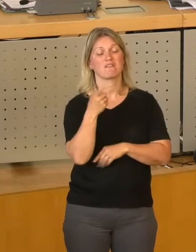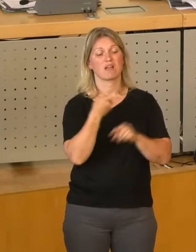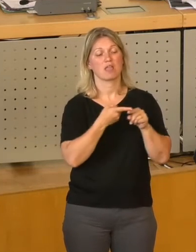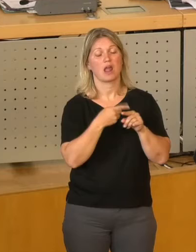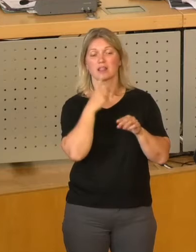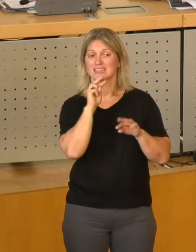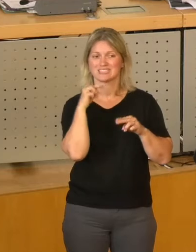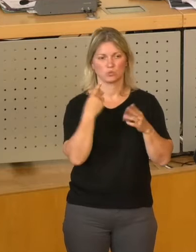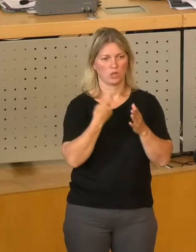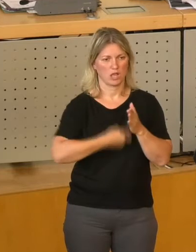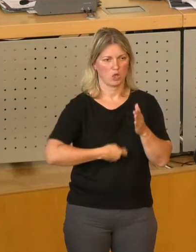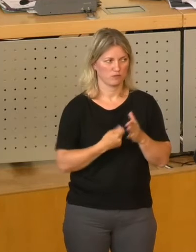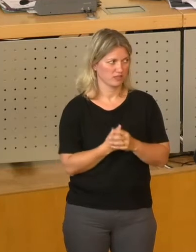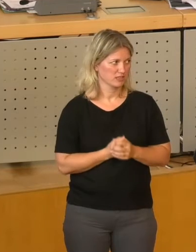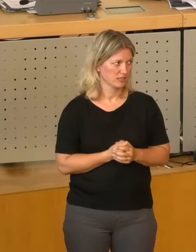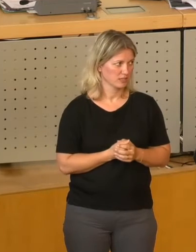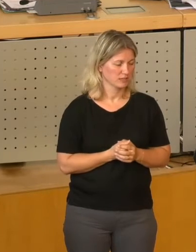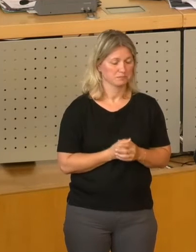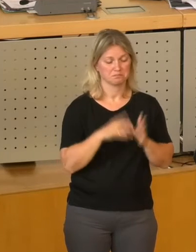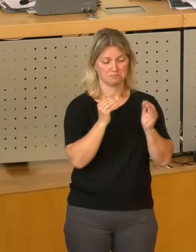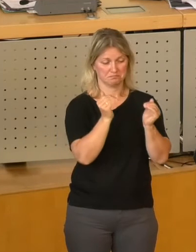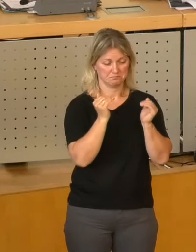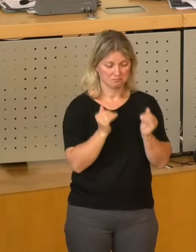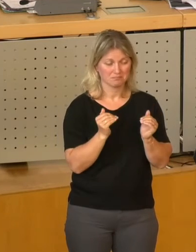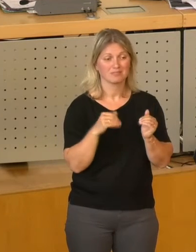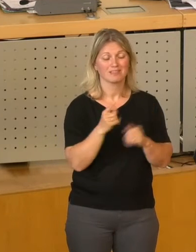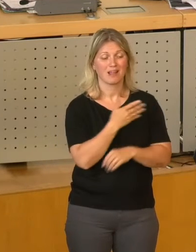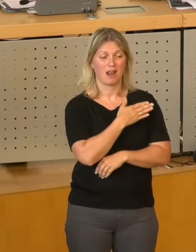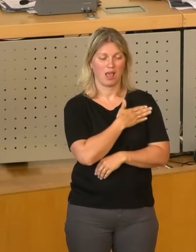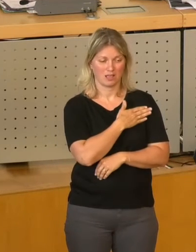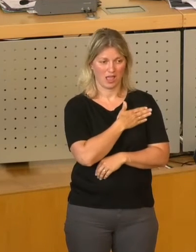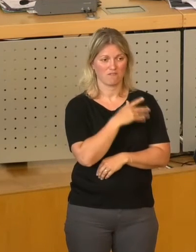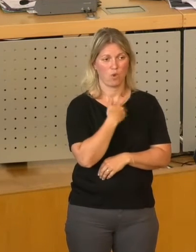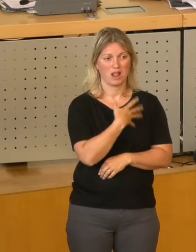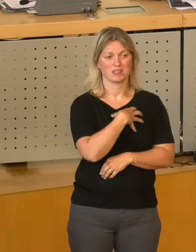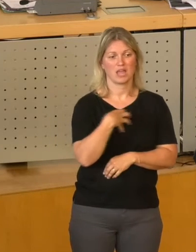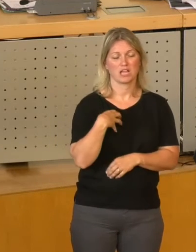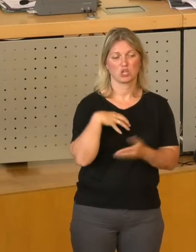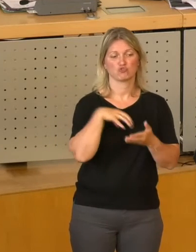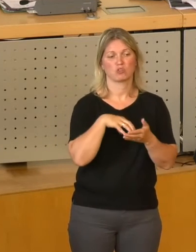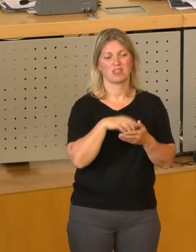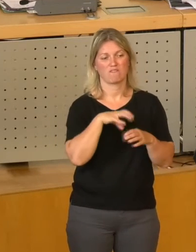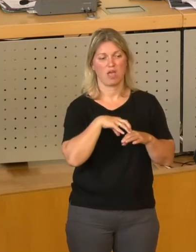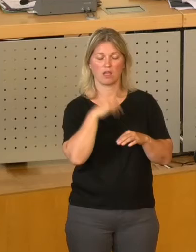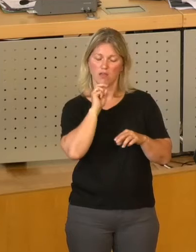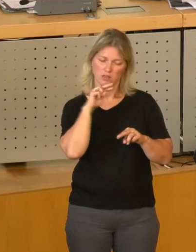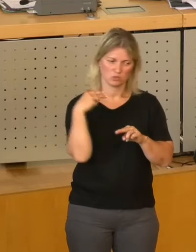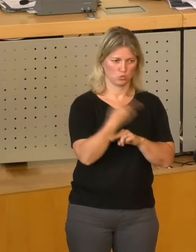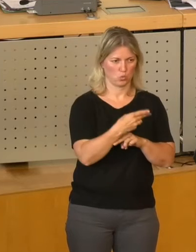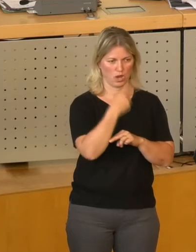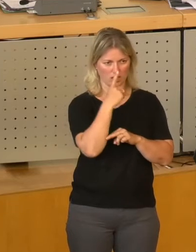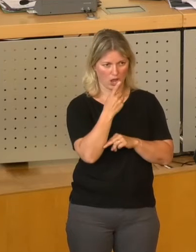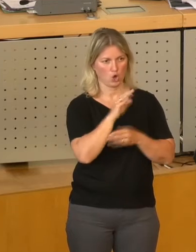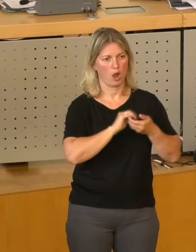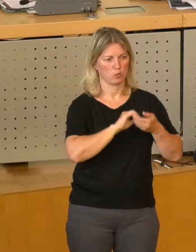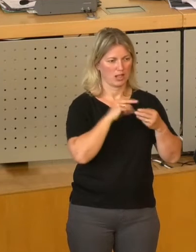zurückkaufen. Unterüberschrift, die Linken wollen die Dresdner Stadtwerke komplett rekommunalisieren und die 10%